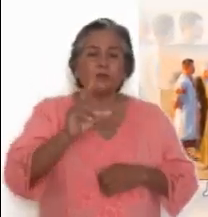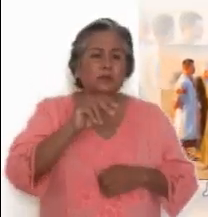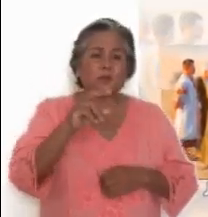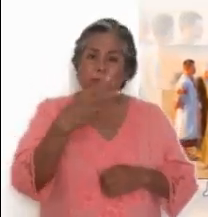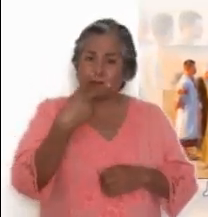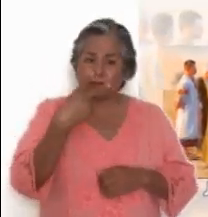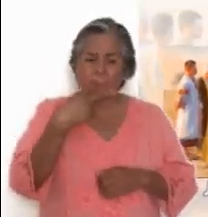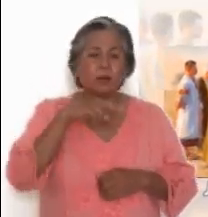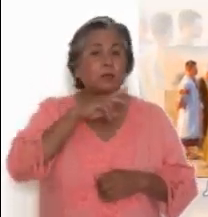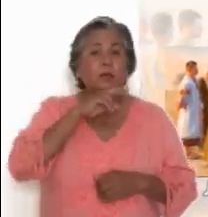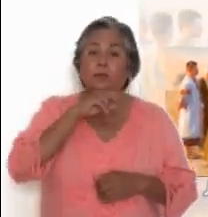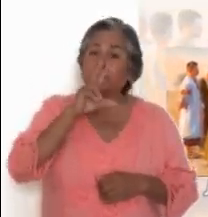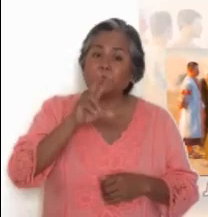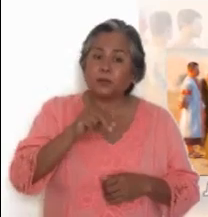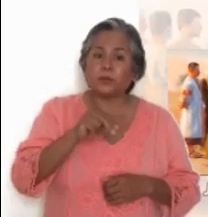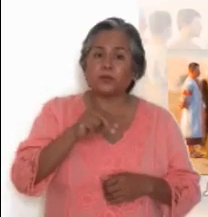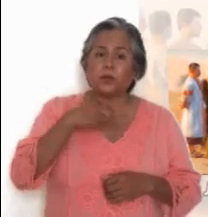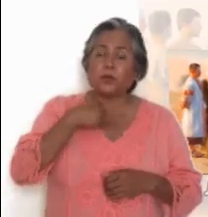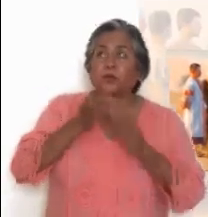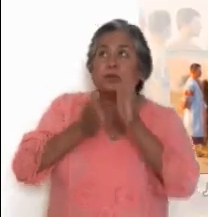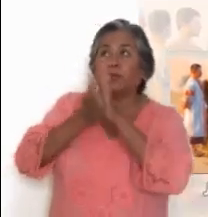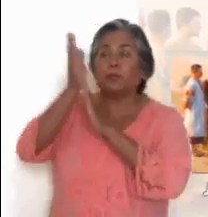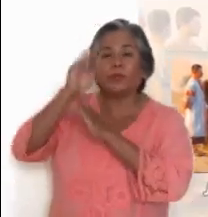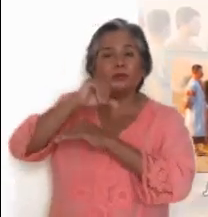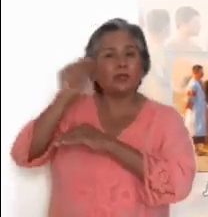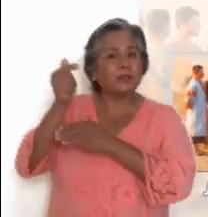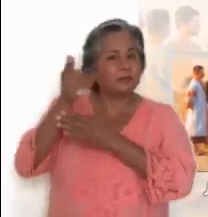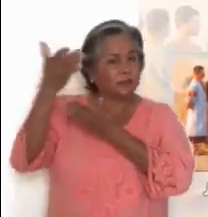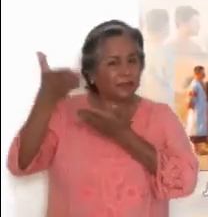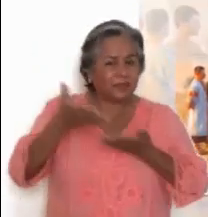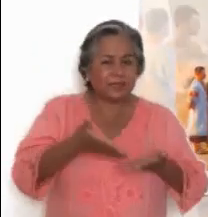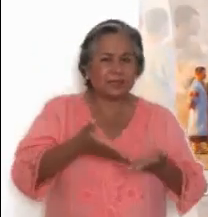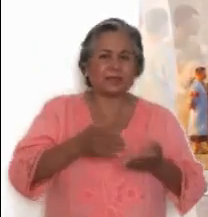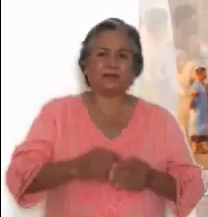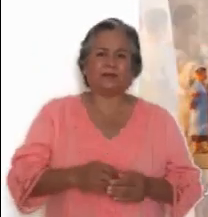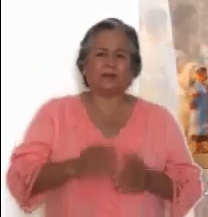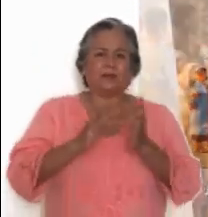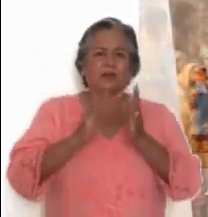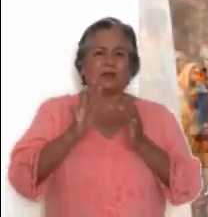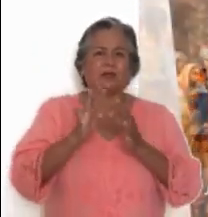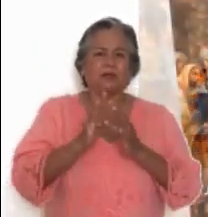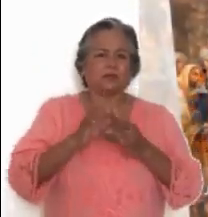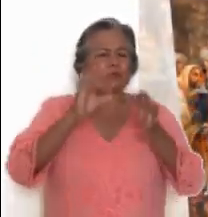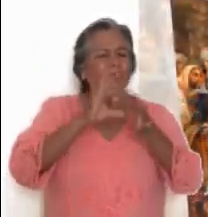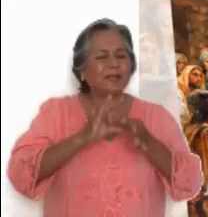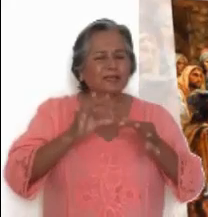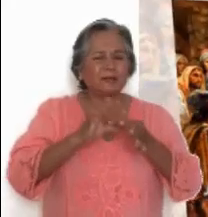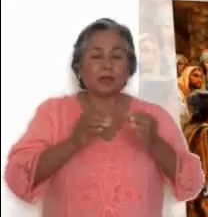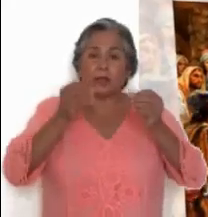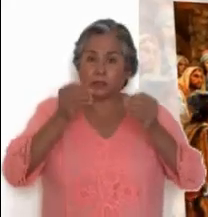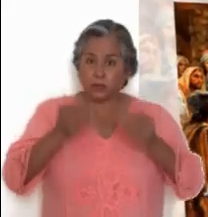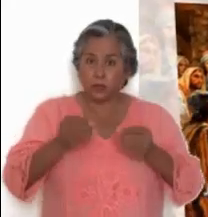poco tiempo ya no me verán, Dentro de otro poco me volverán a ver. Les aseguro que ustedes